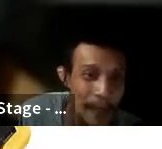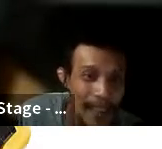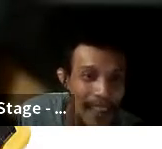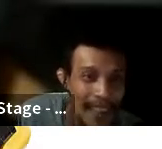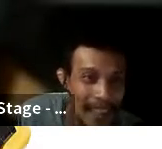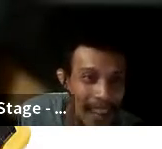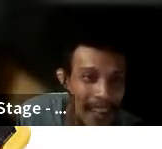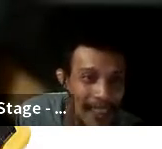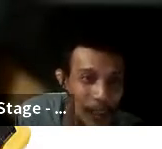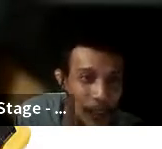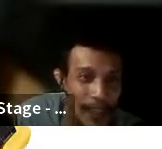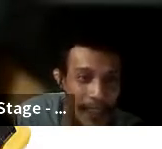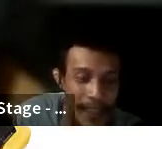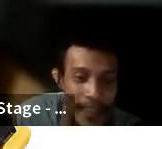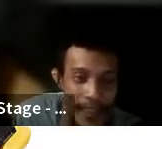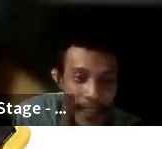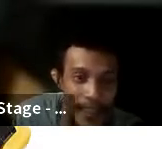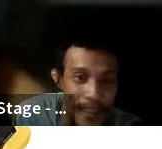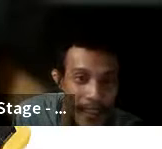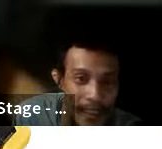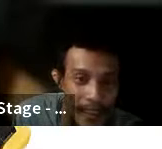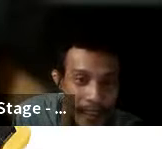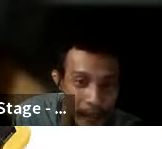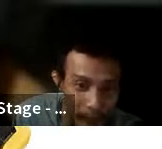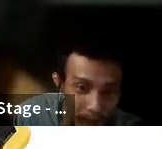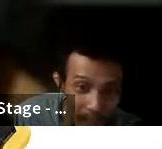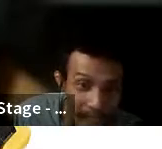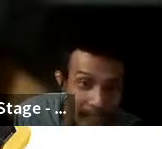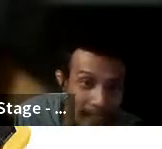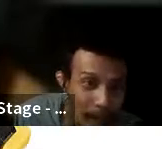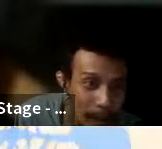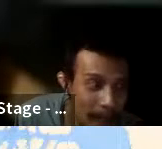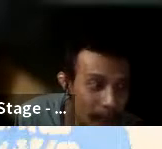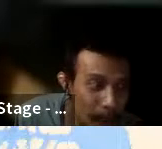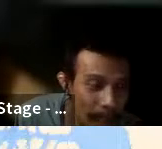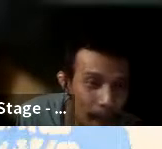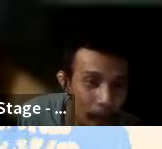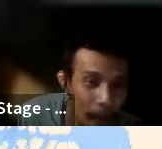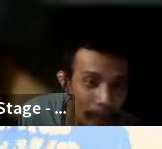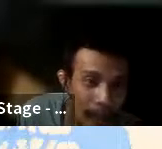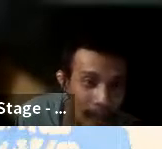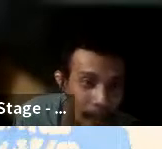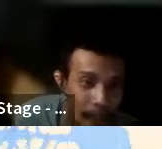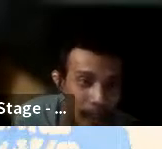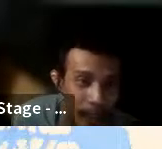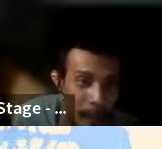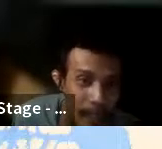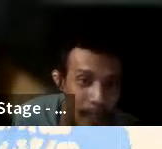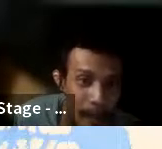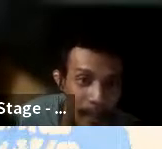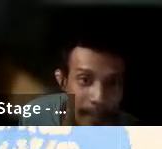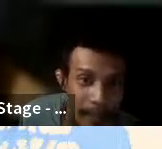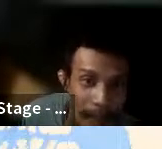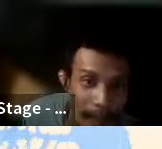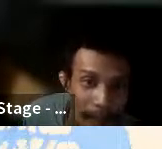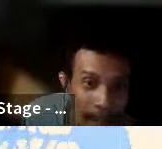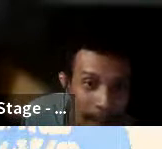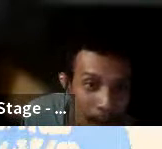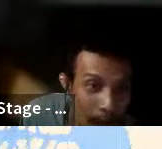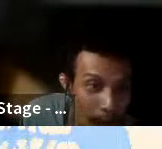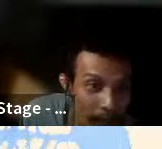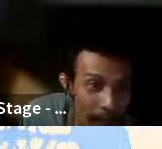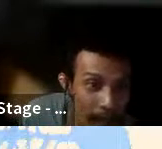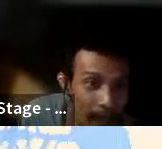seperti apa nah si software ini yang tadi saya bilang di backup oleh investor yang banyak banget ya